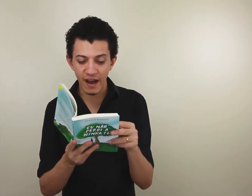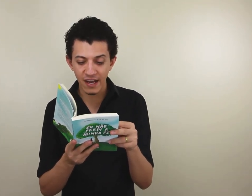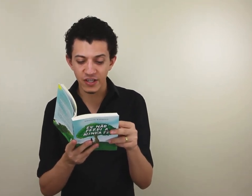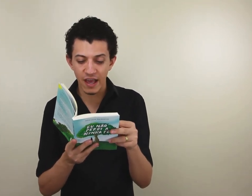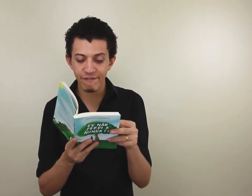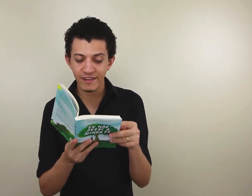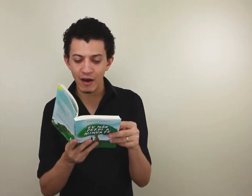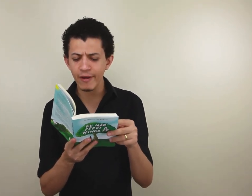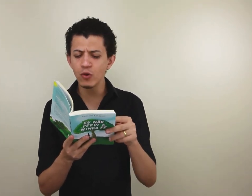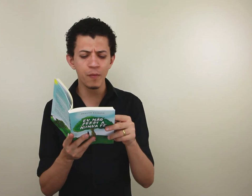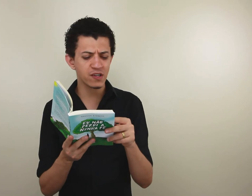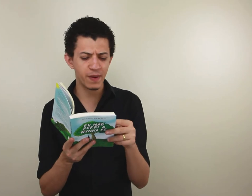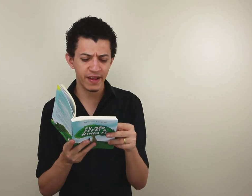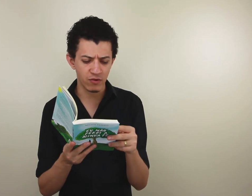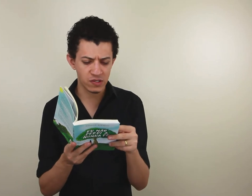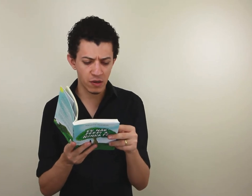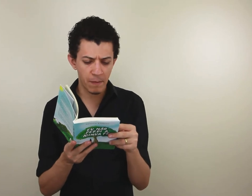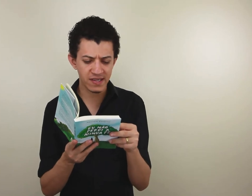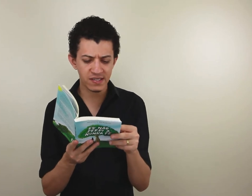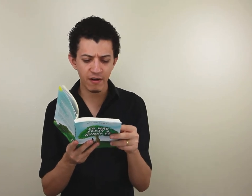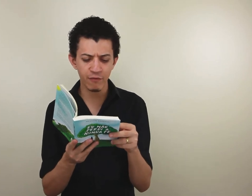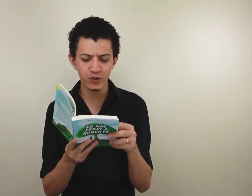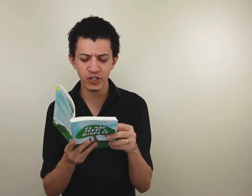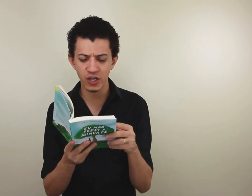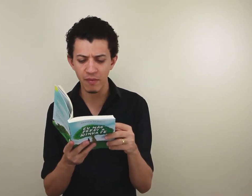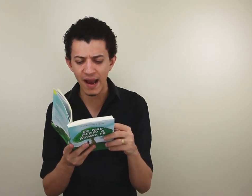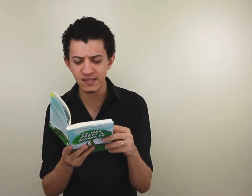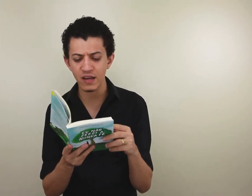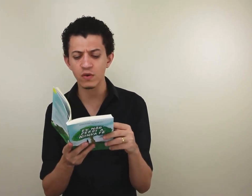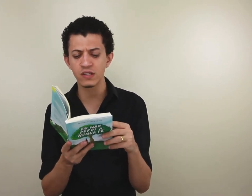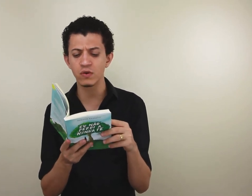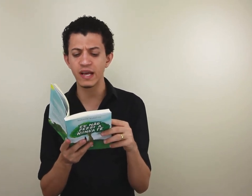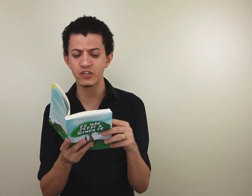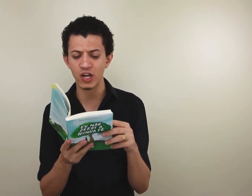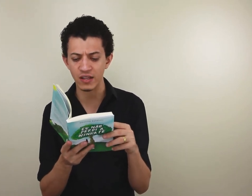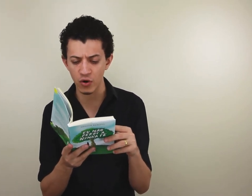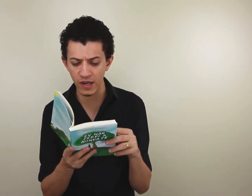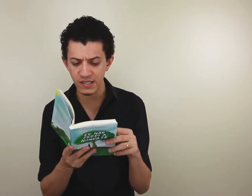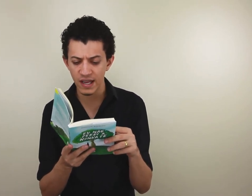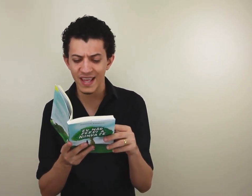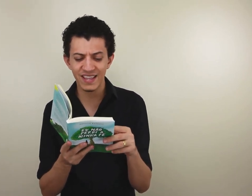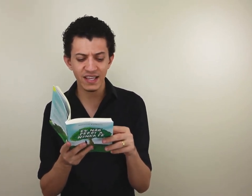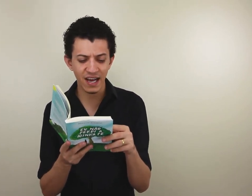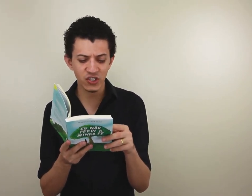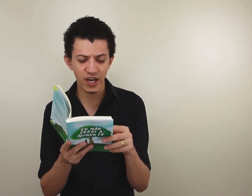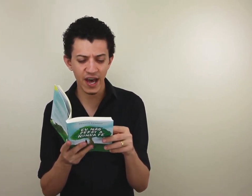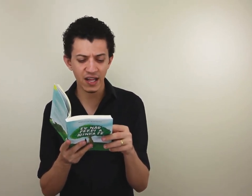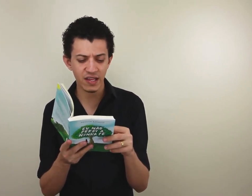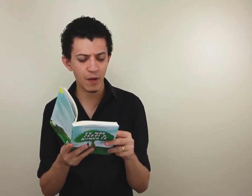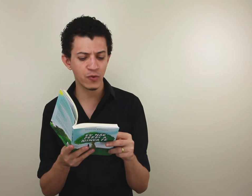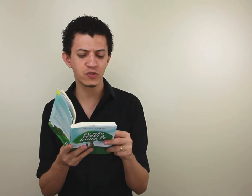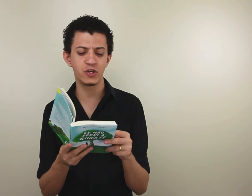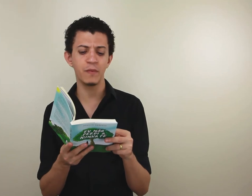viagem, enfrentaram inúmeros perigos. Precisaram fugir de animais, esconder-se de ladrões e tentaram chegar a tempo de